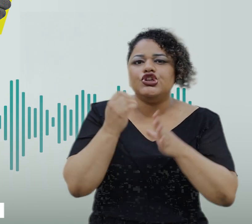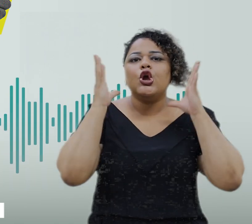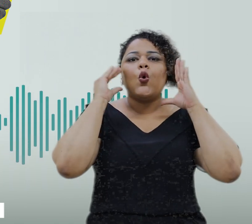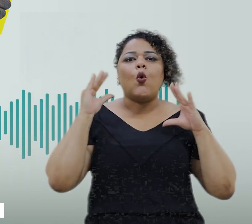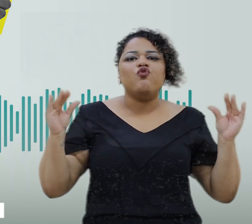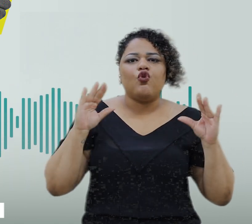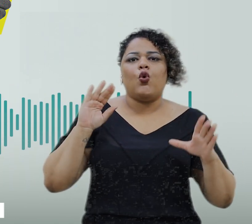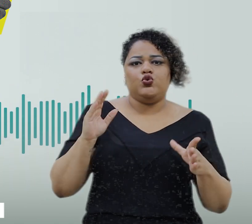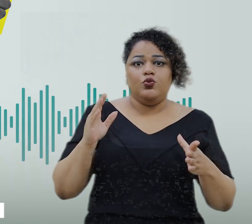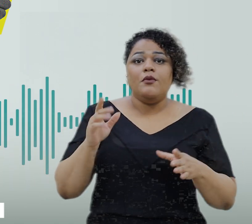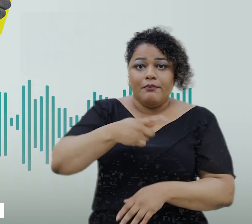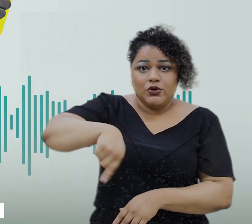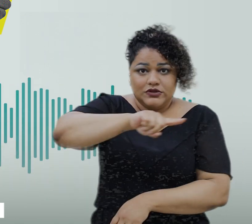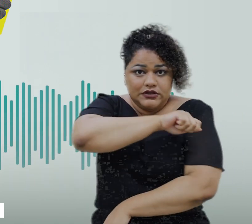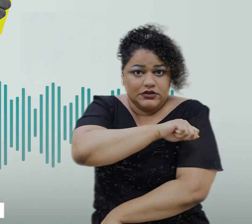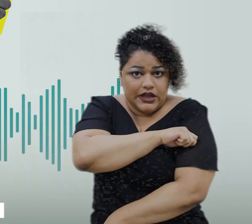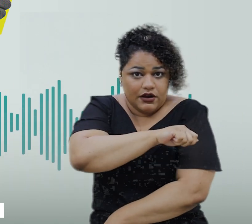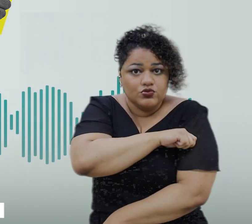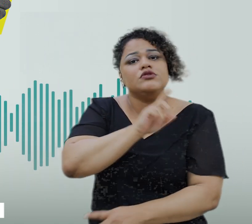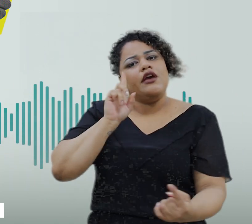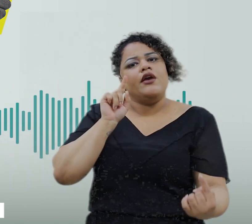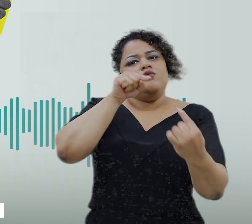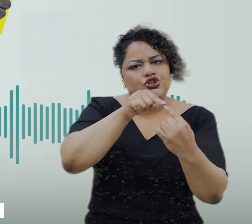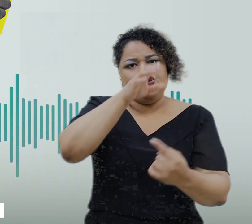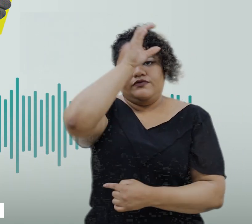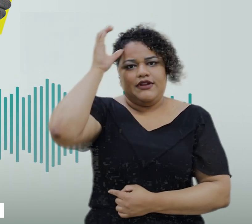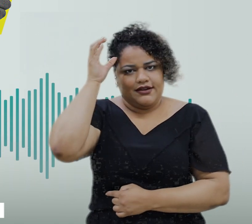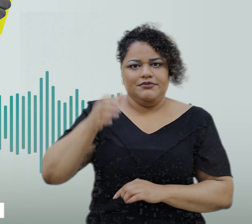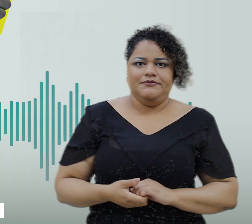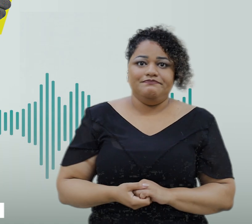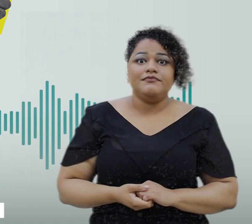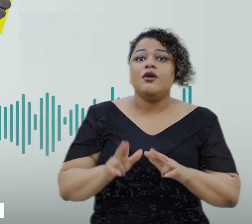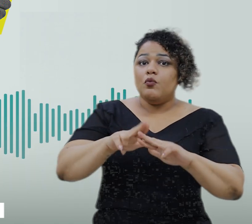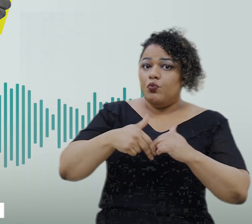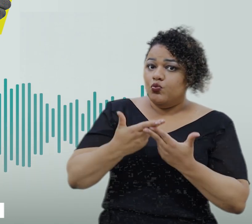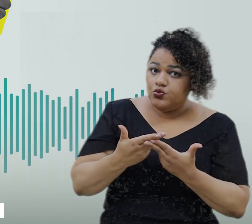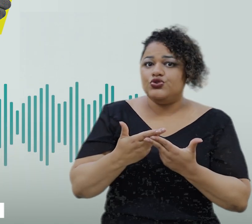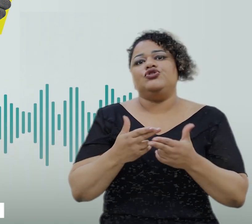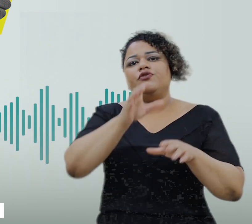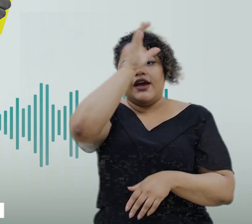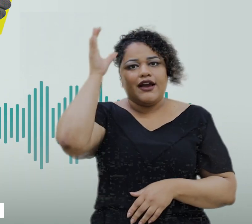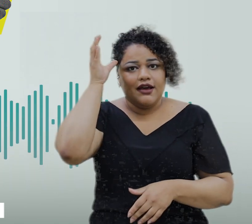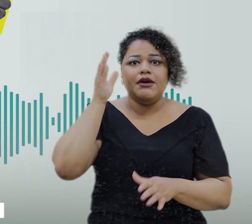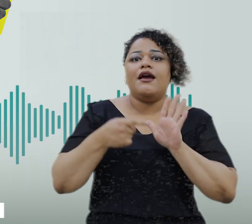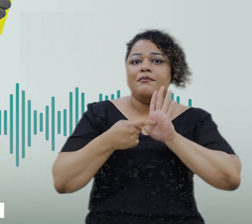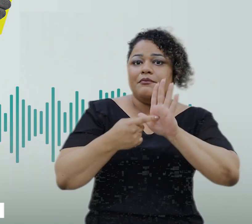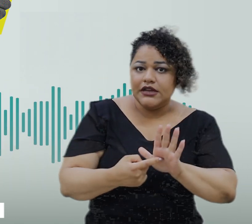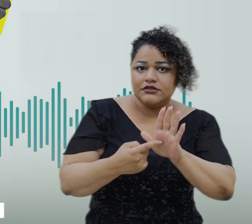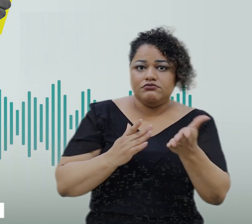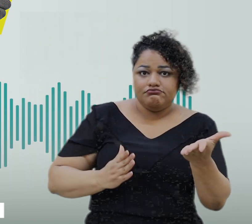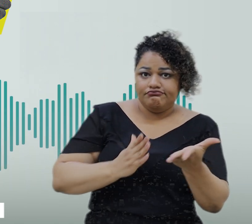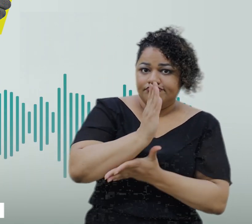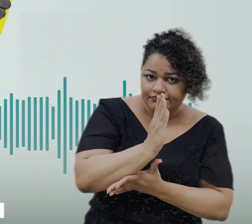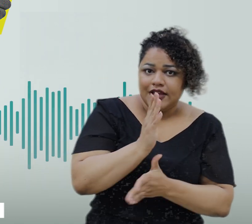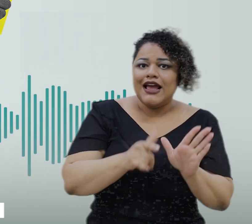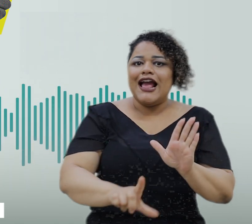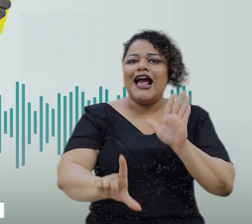estudantes é um dos objetivos da Câmara Municipal. Justamente por isso, a Câmara apresentou e aprovou a lei